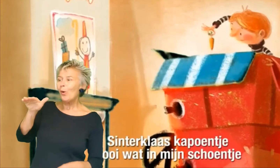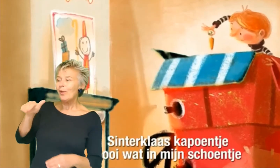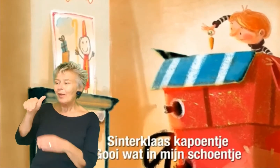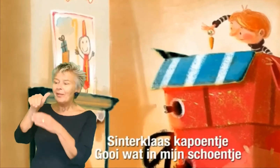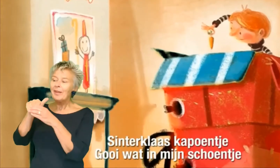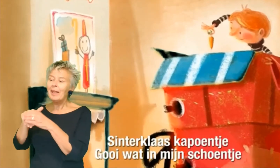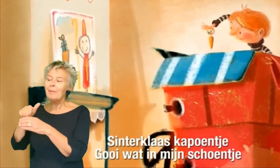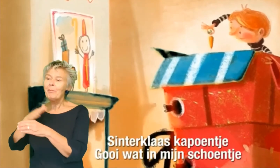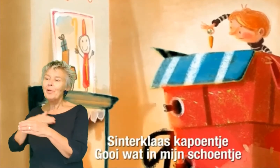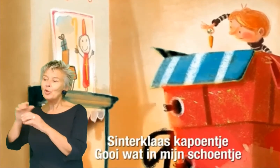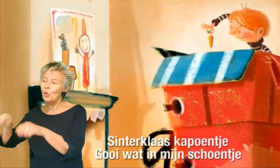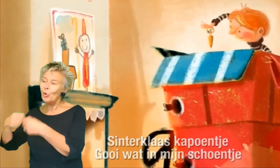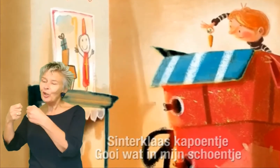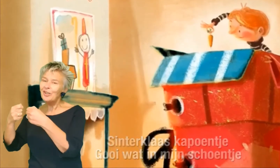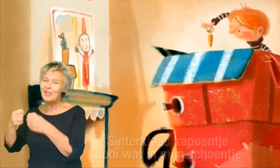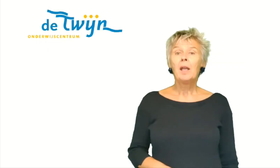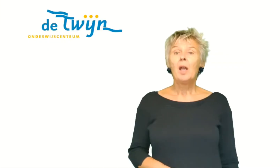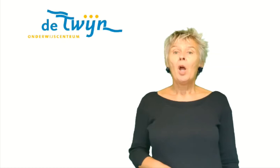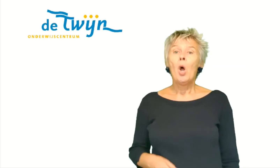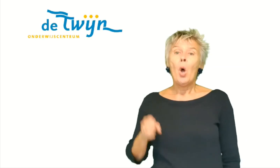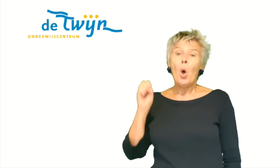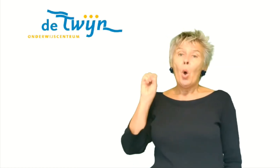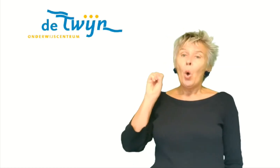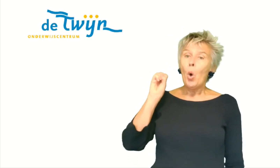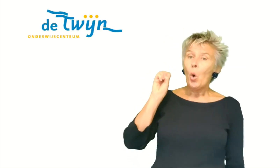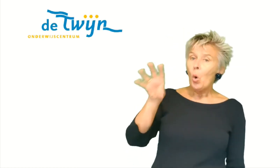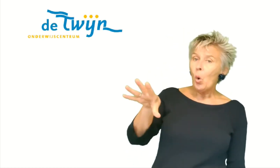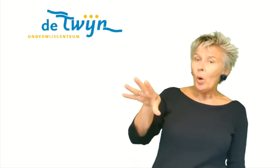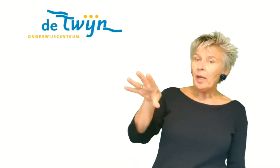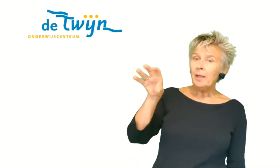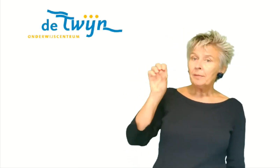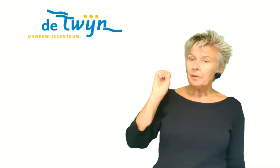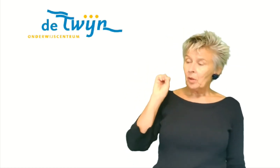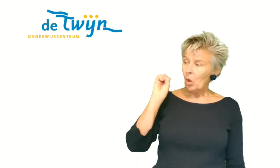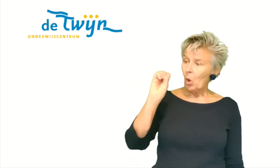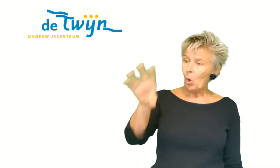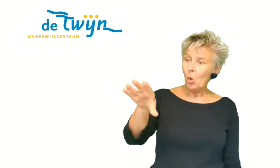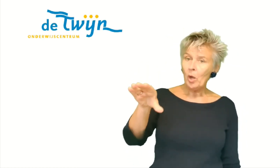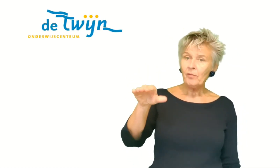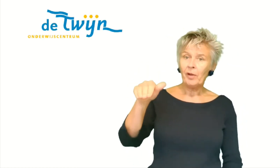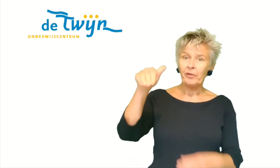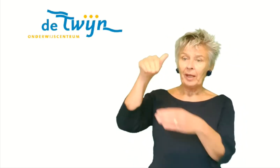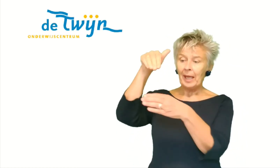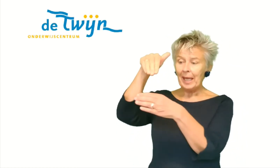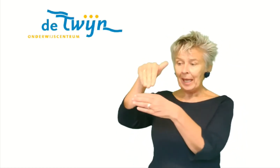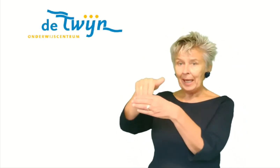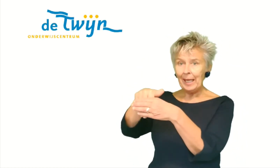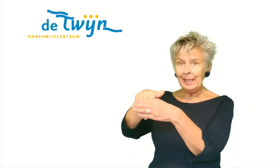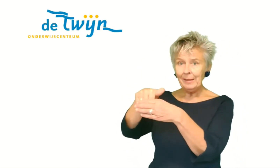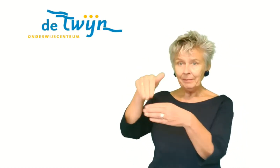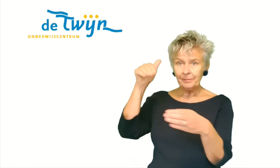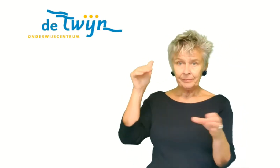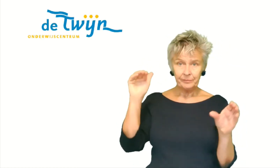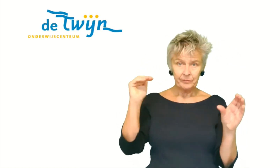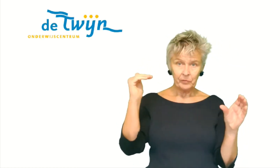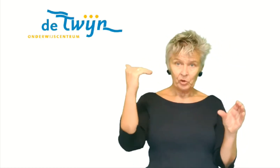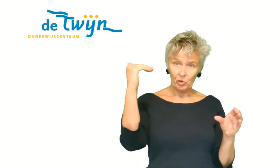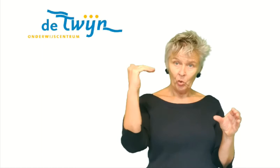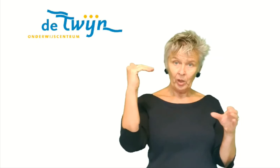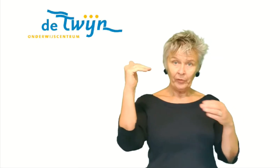Gooi wat in m'n schoentje. Gooi, gooi wat in,